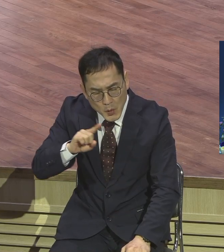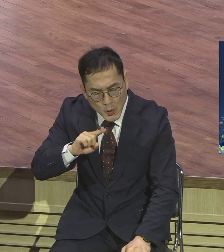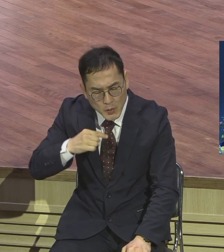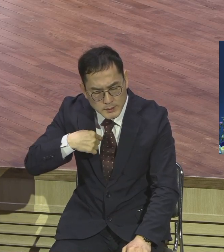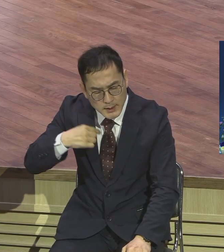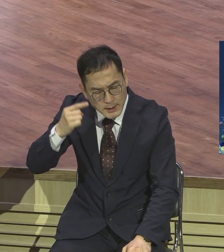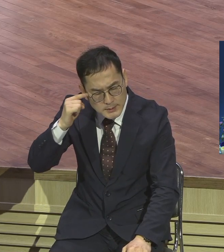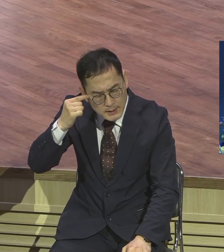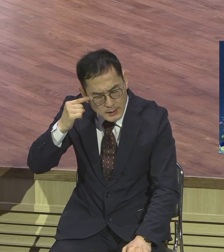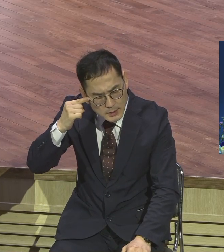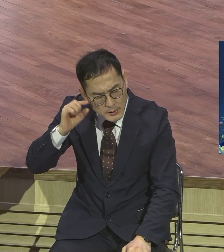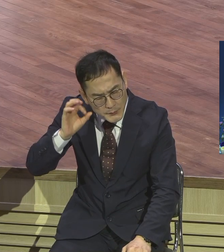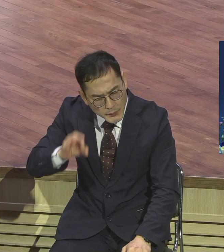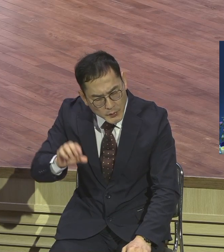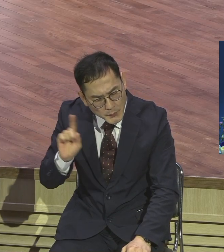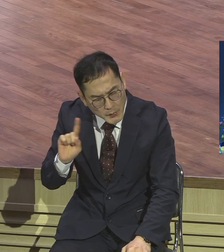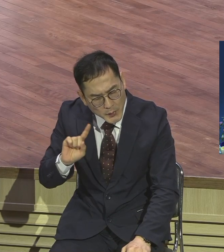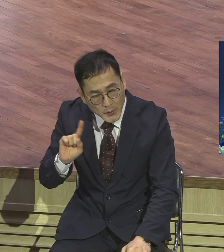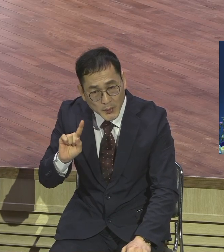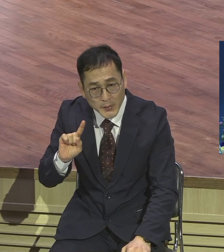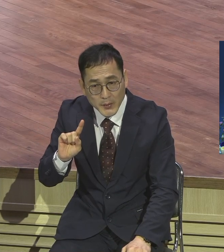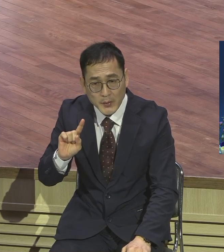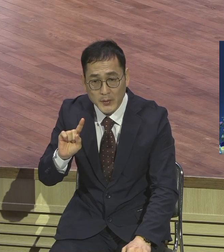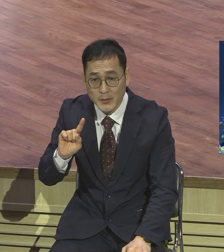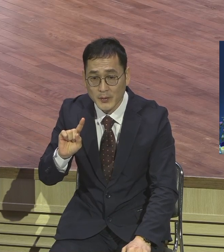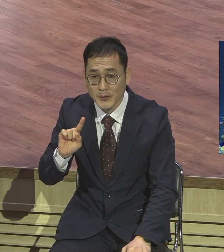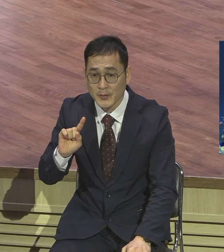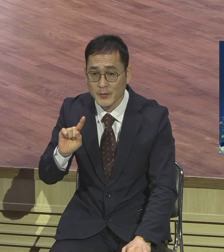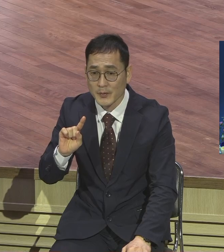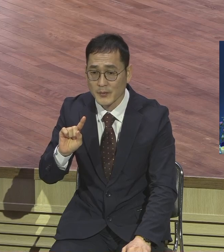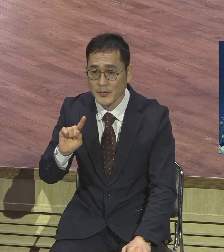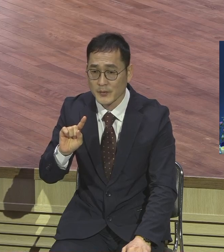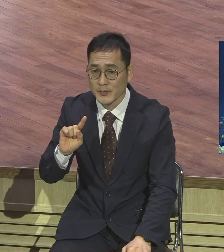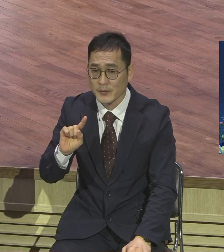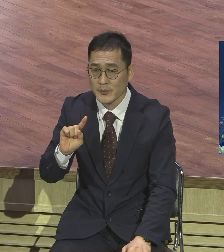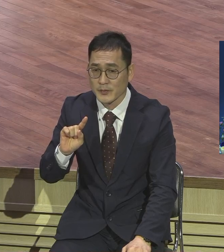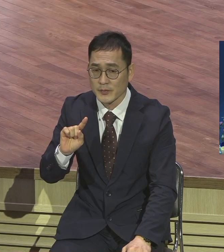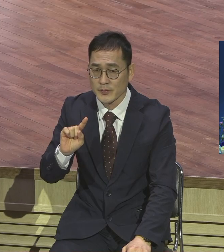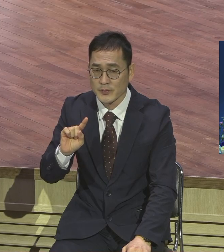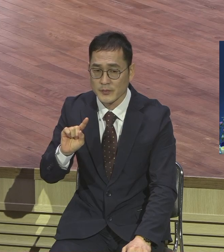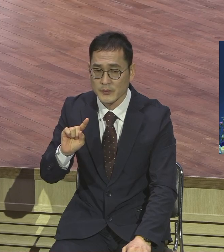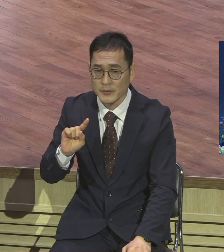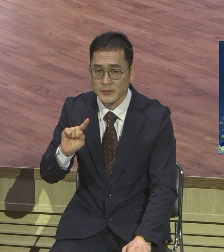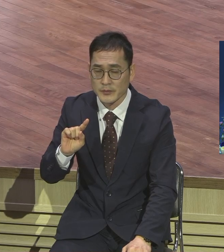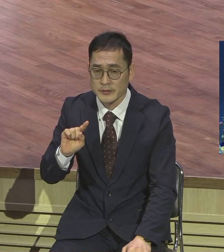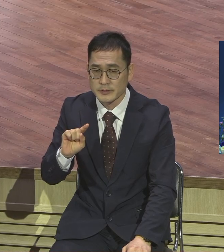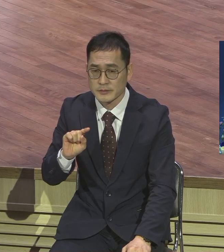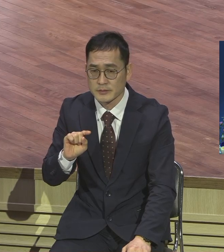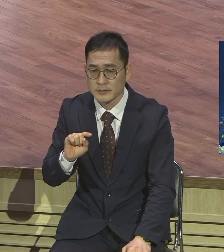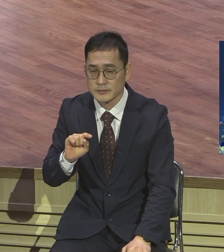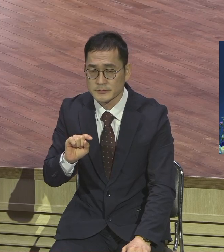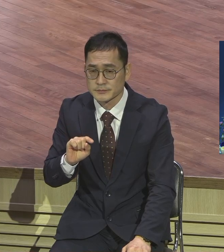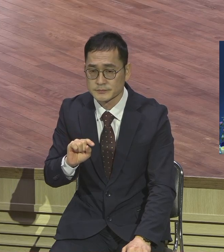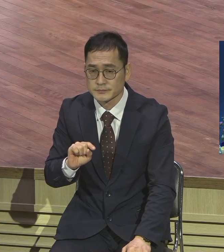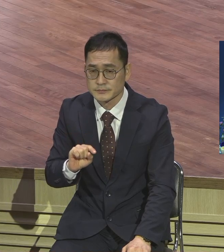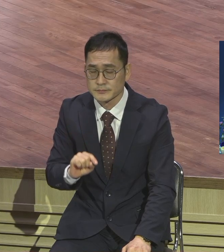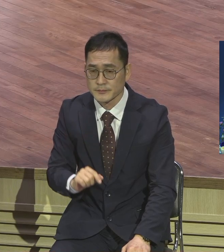게 뭐가 있느냐 그것을 생각해봐야 되는데 우리가 사실 눈에 보이지도 않는 이